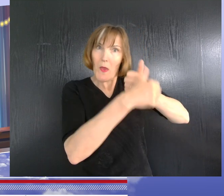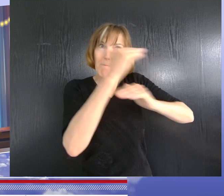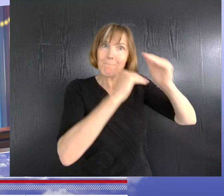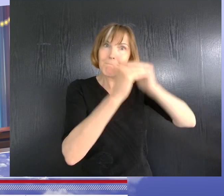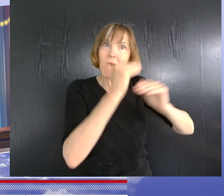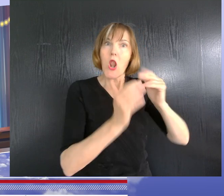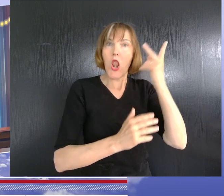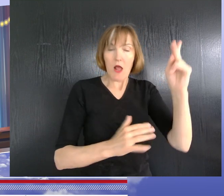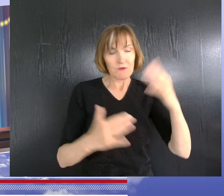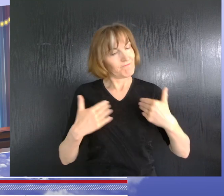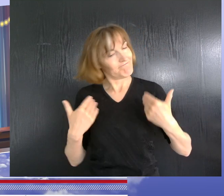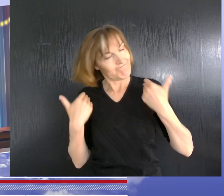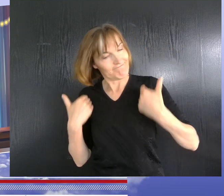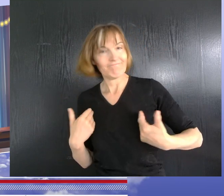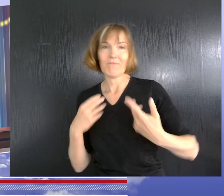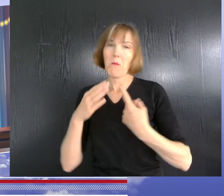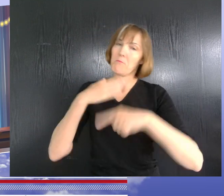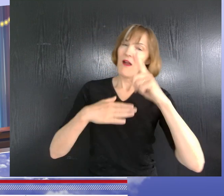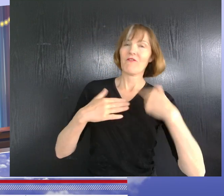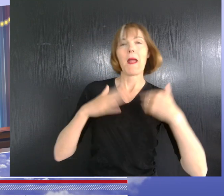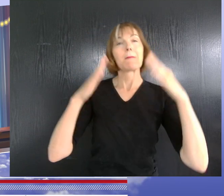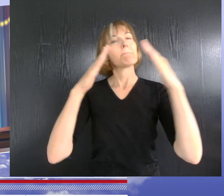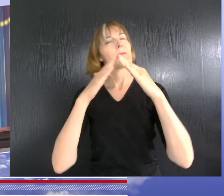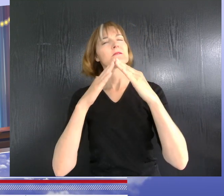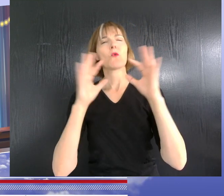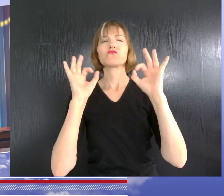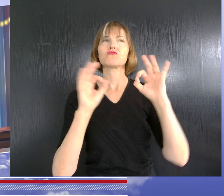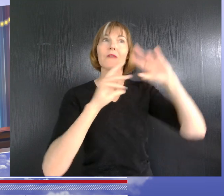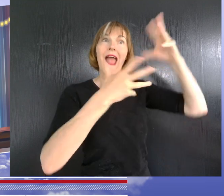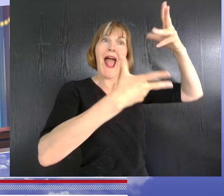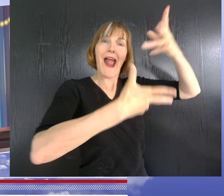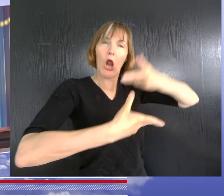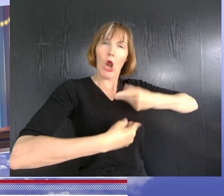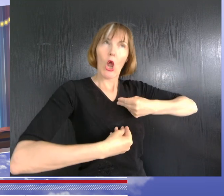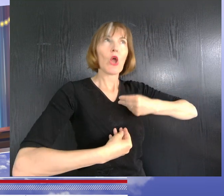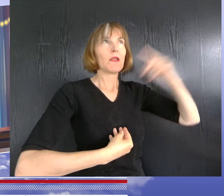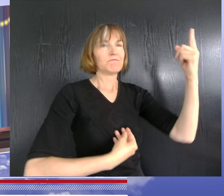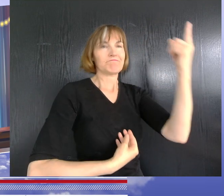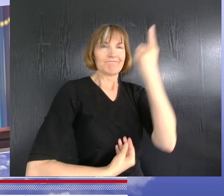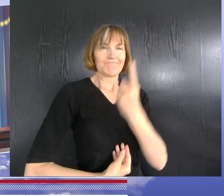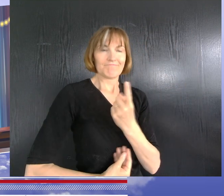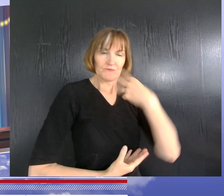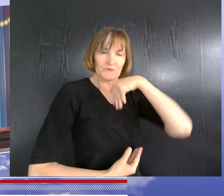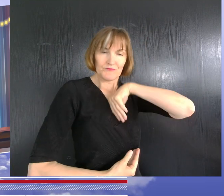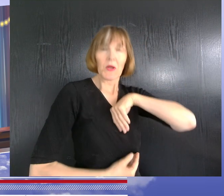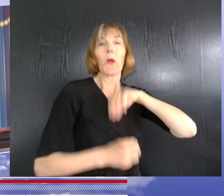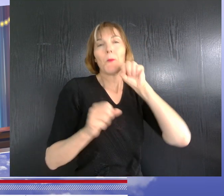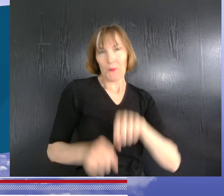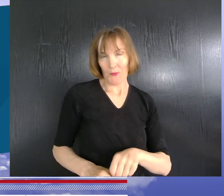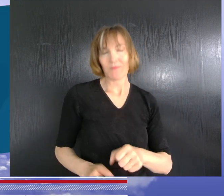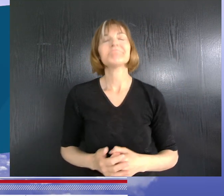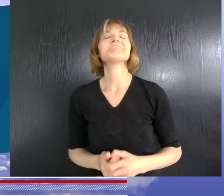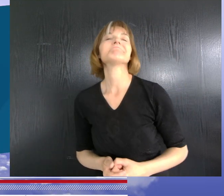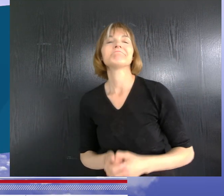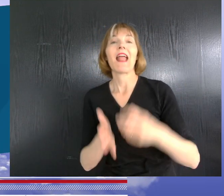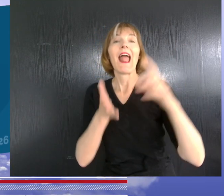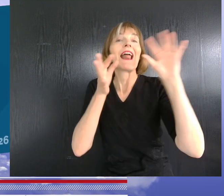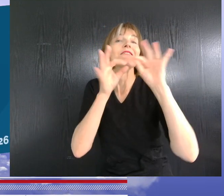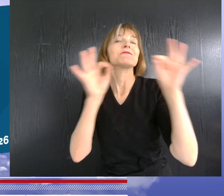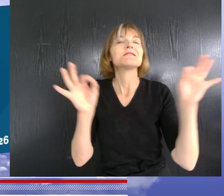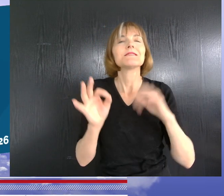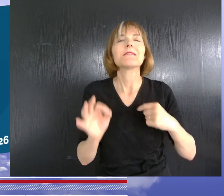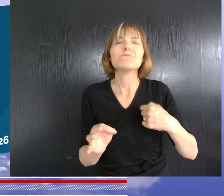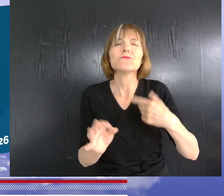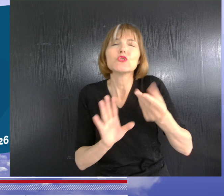plans à lui pour qu'elle devienne une demeure digne de celui qui veut l'habiter. « Je vous